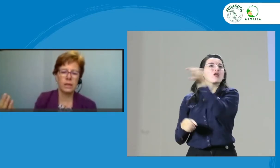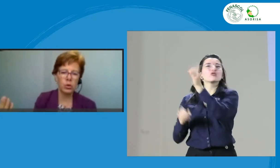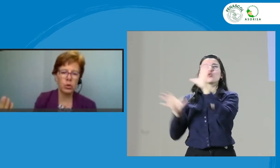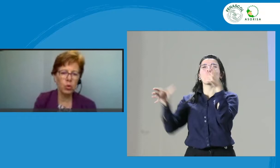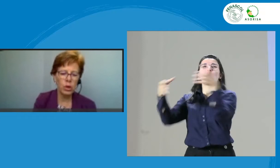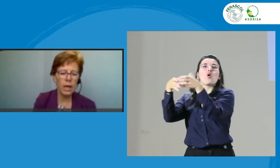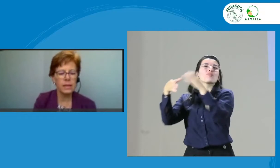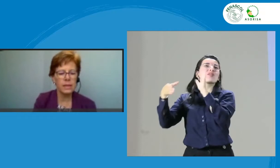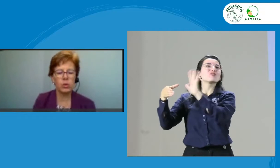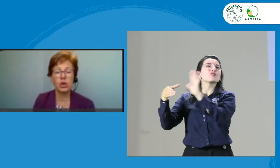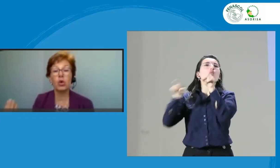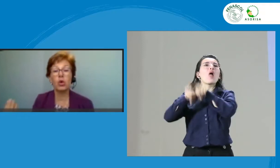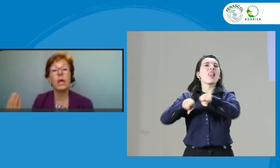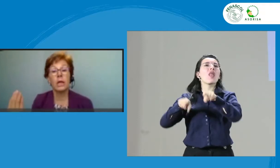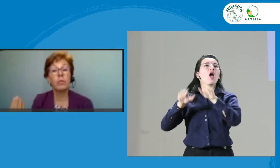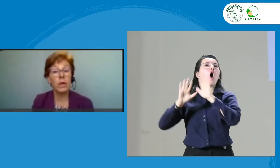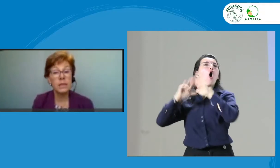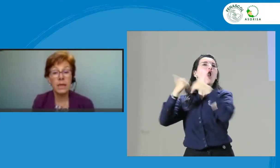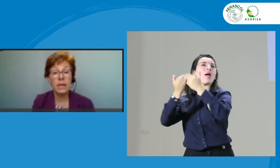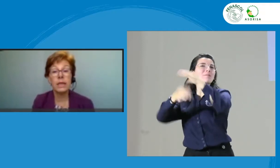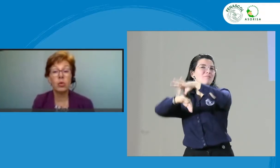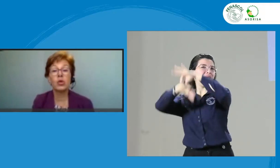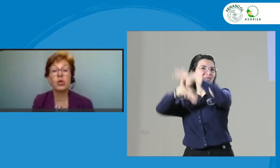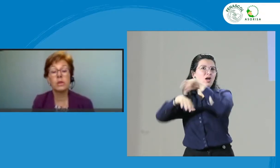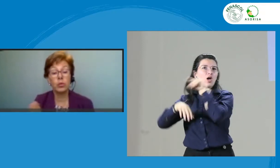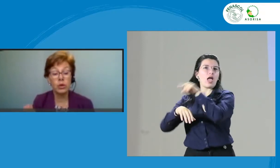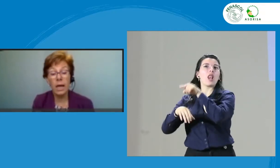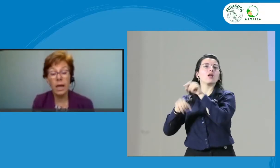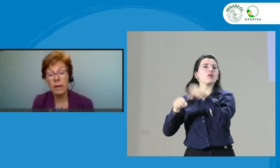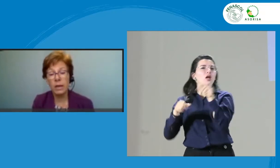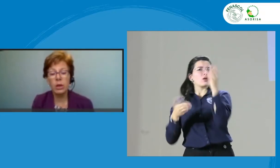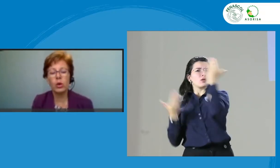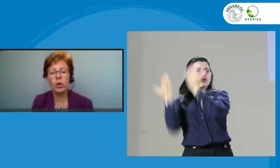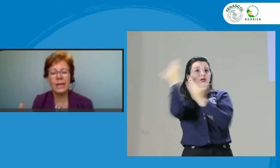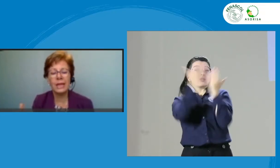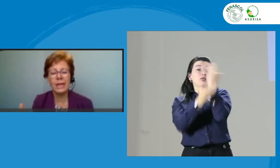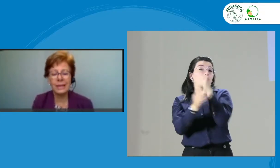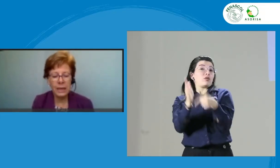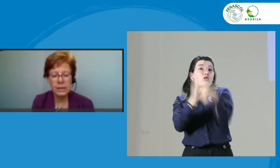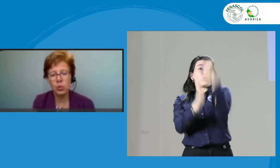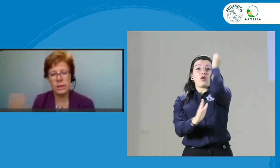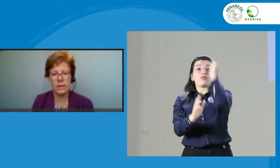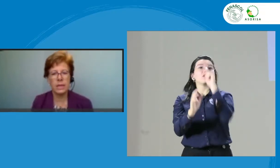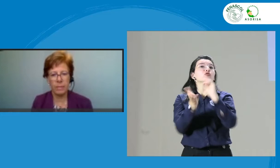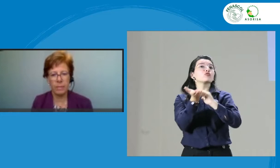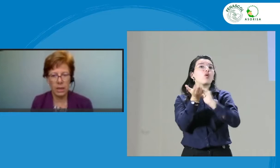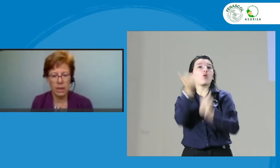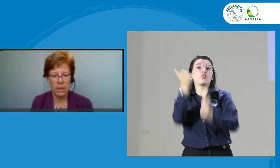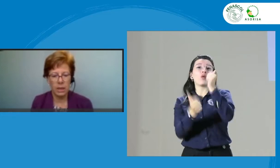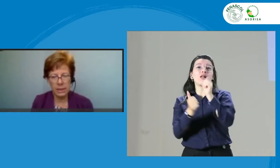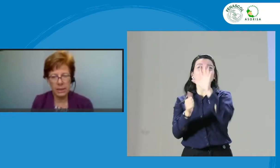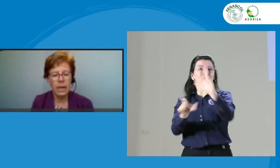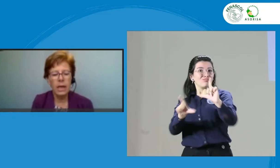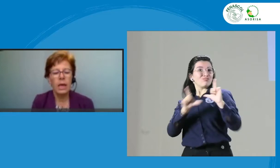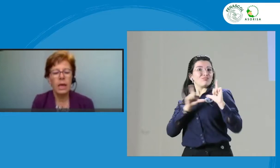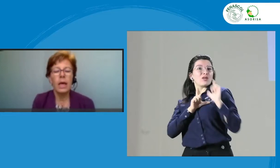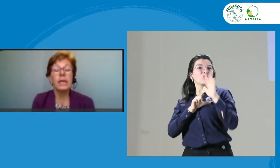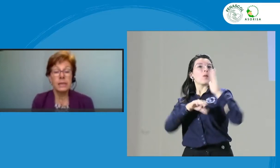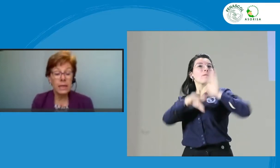estudia la situación y puede llegar incluso a expulsar al médico y quitarle su licencia médica. Si la